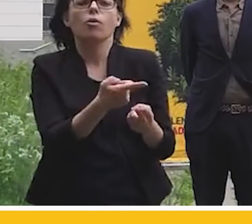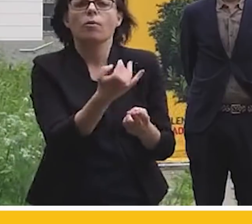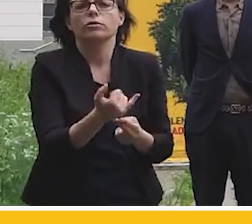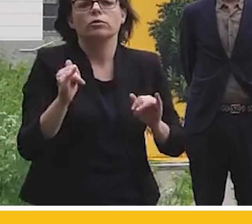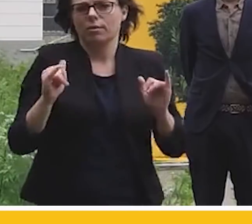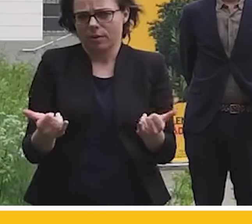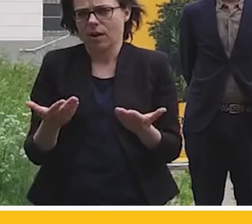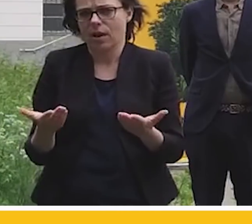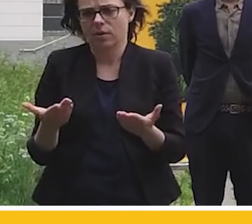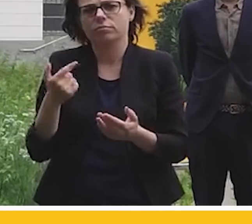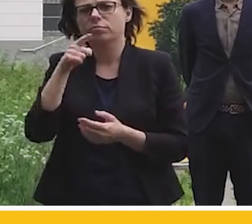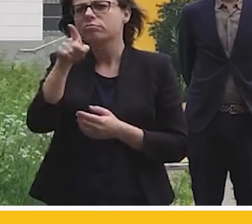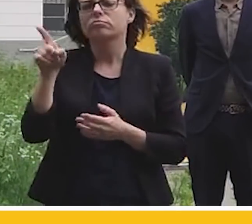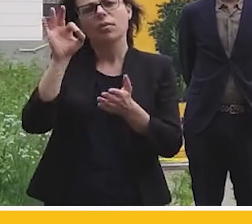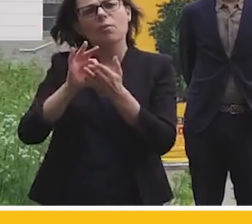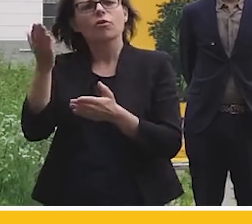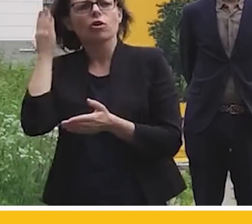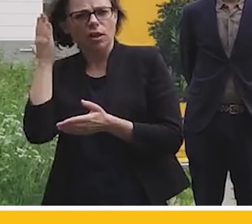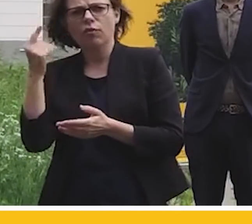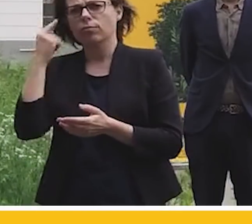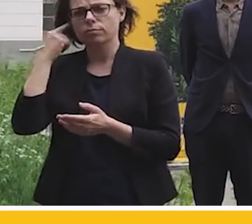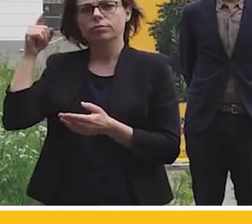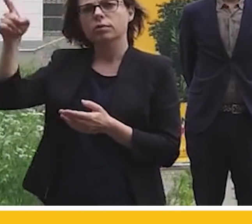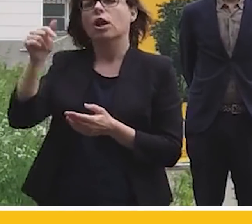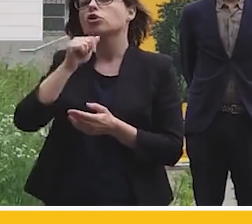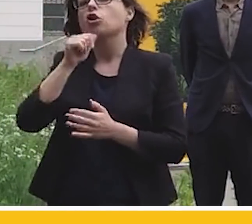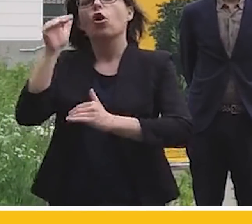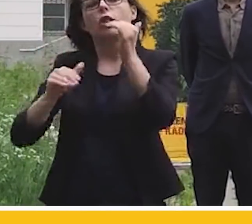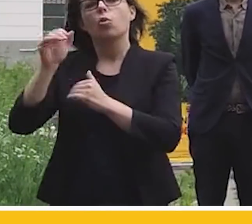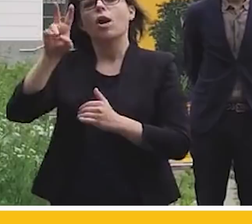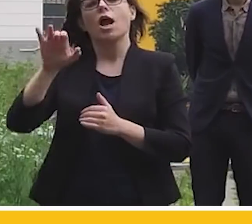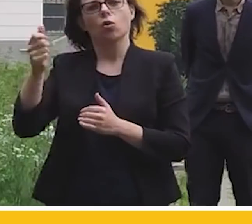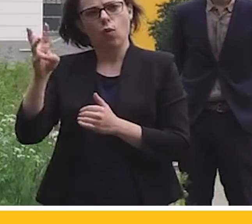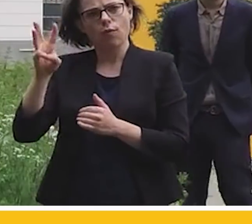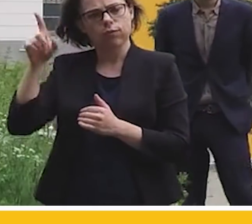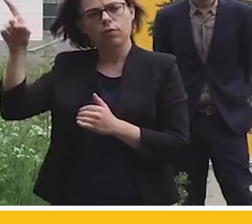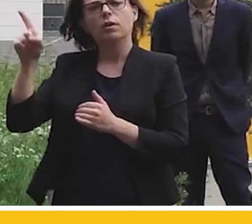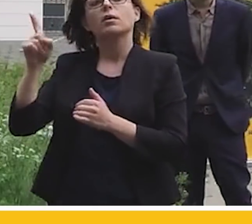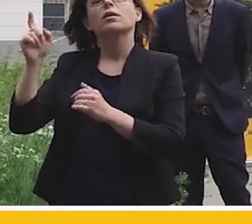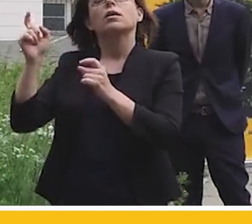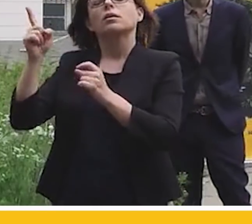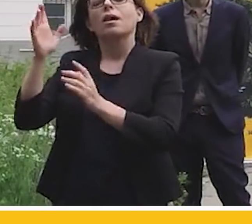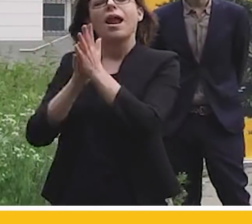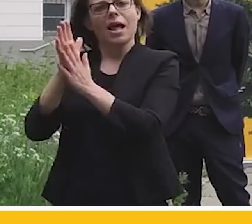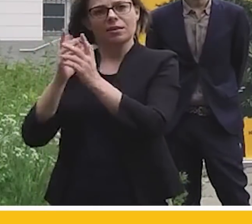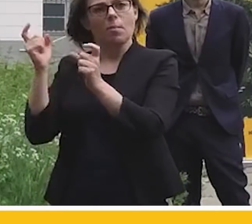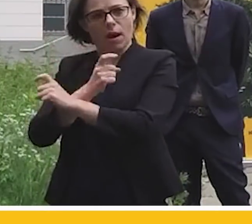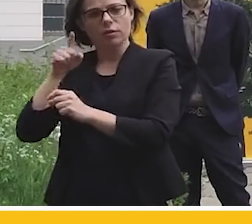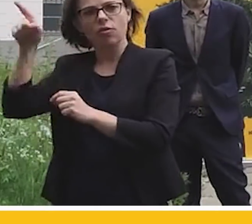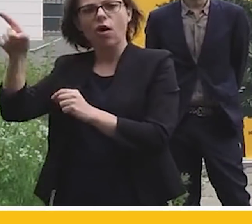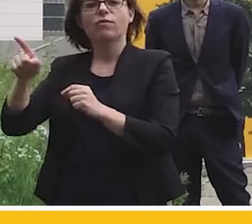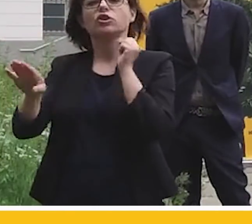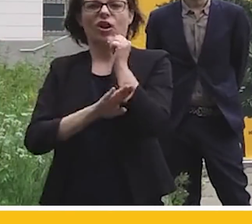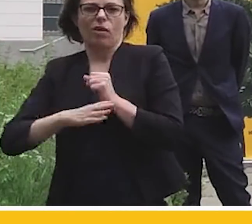Niedawno słyszeliście Państwo o tym, na Zielonogórskim Chynowie lasy państwowe wycięły drzewa, których nie miały prawa